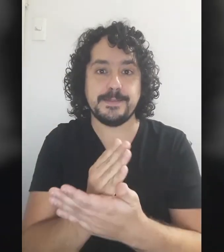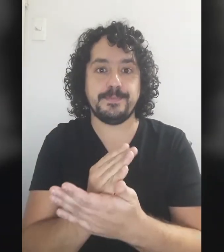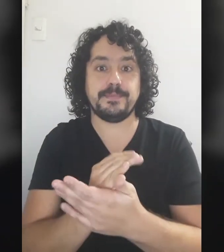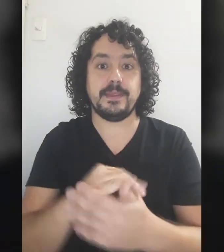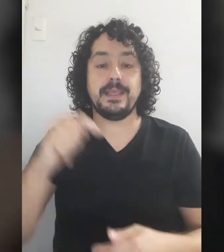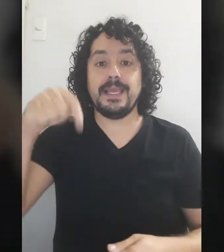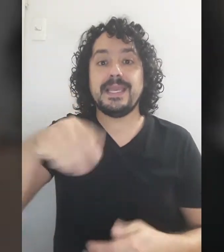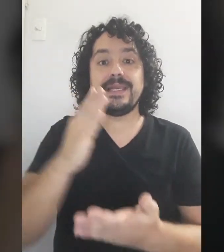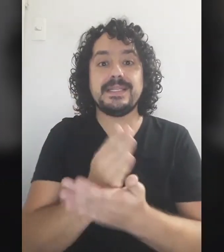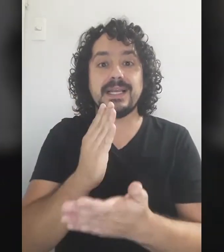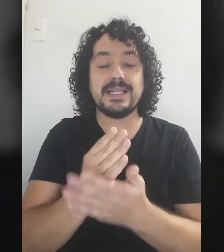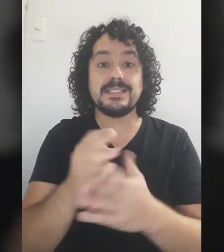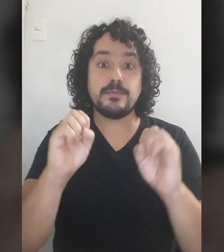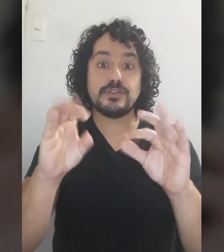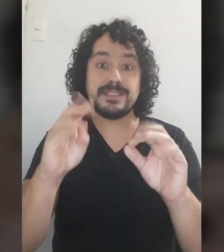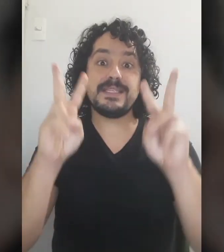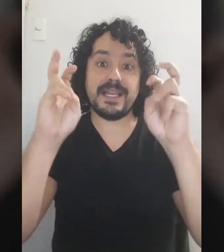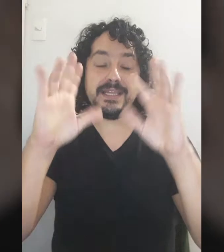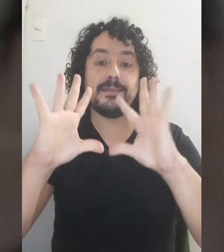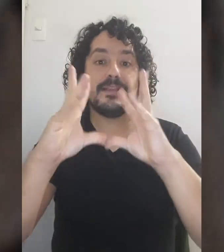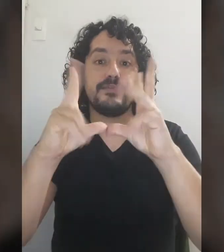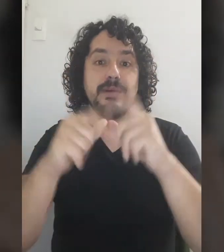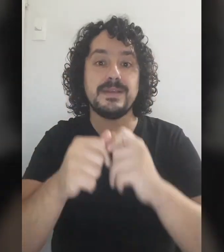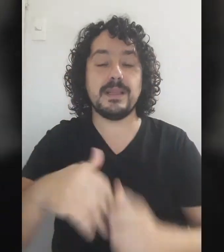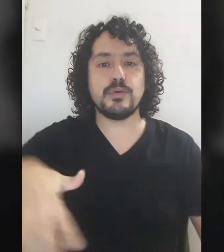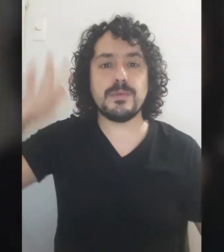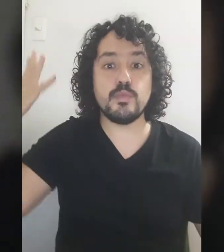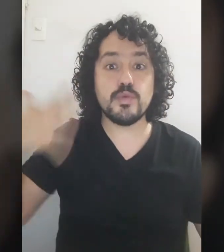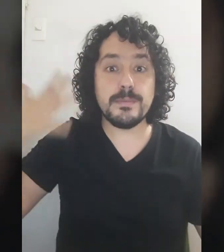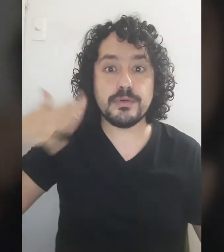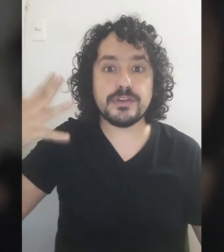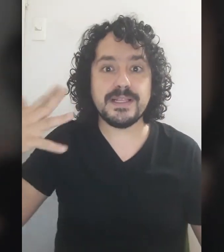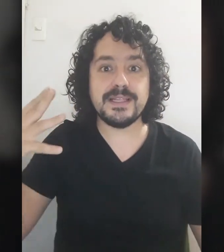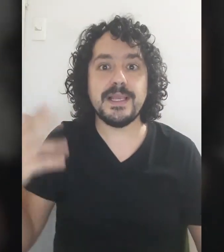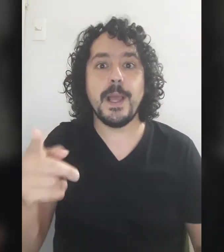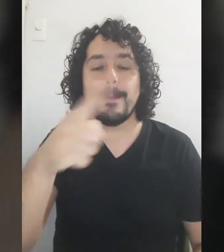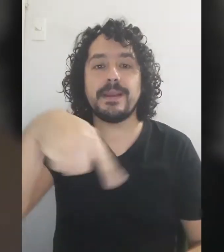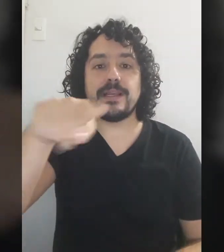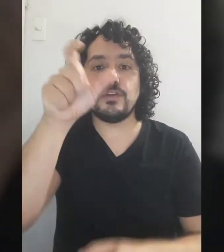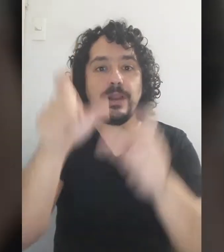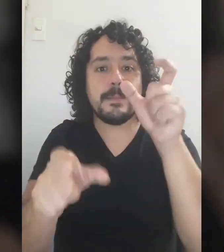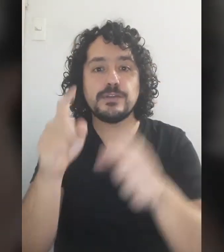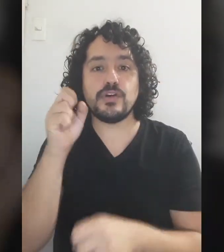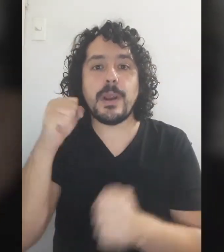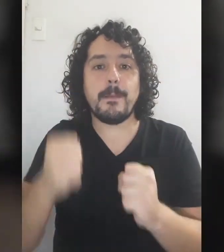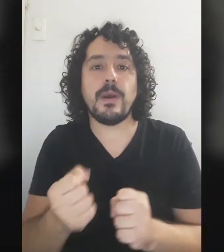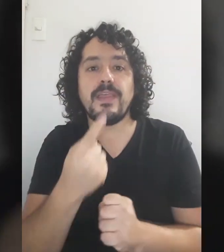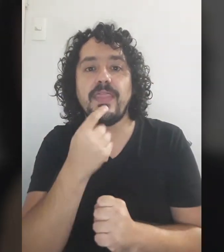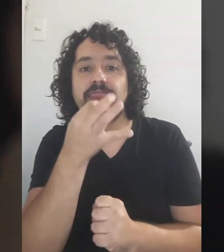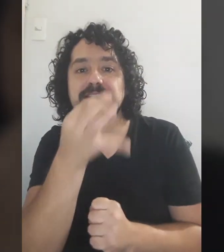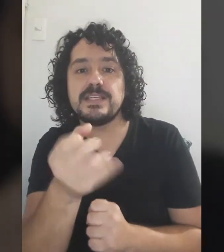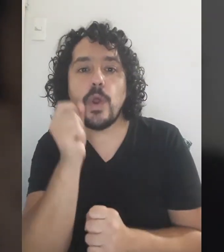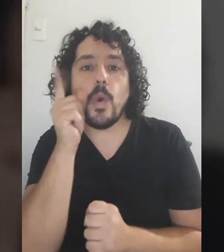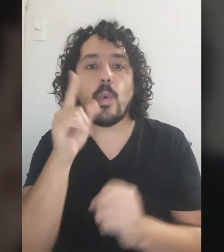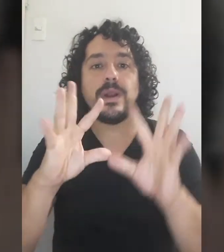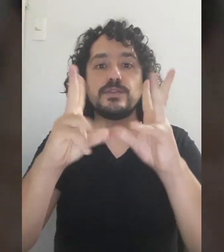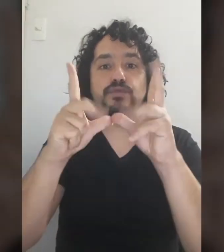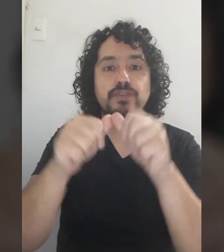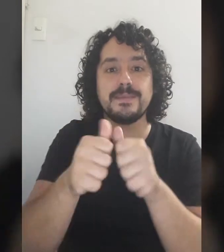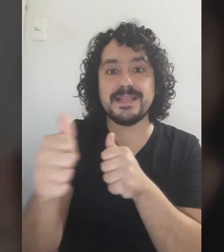En esta clase vamos a enseñar el tema de familia porque es muy importante para que todas las personas puedan decir cuál es su familia